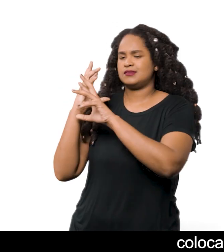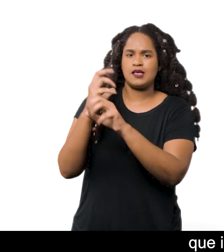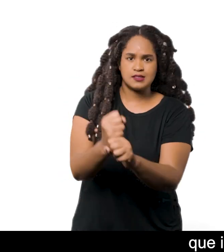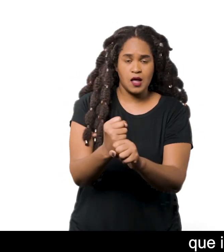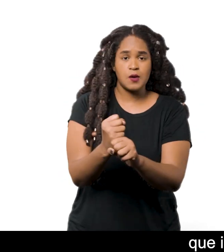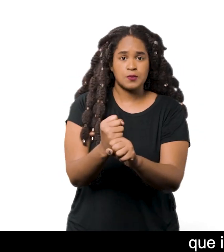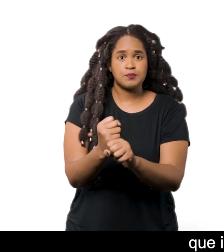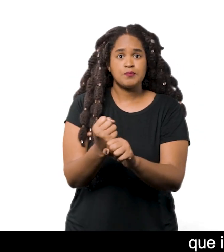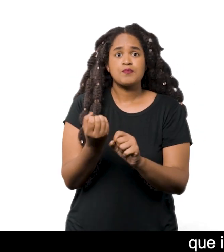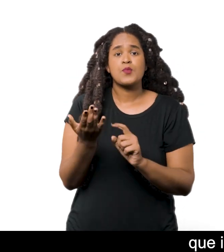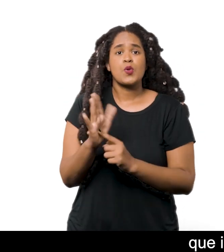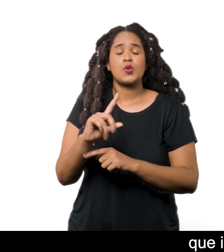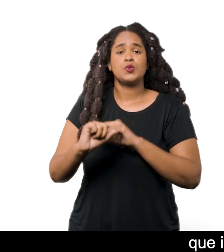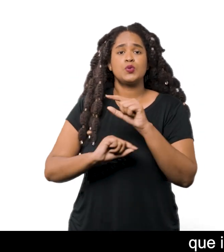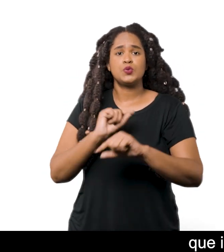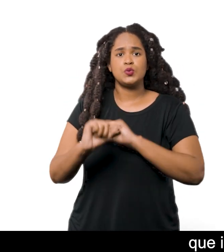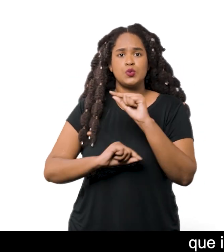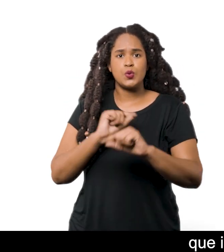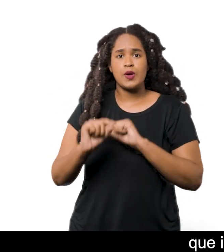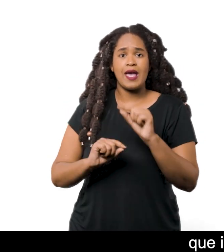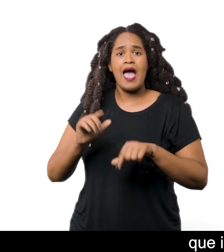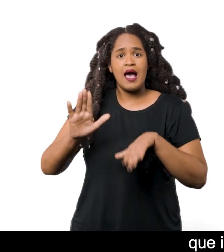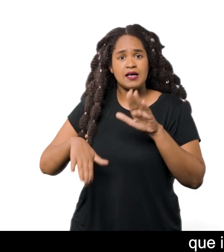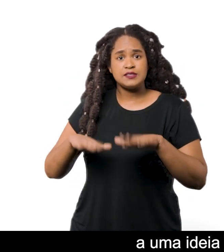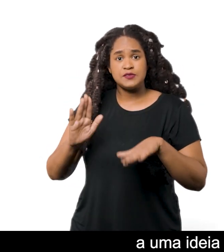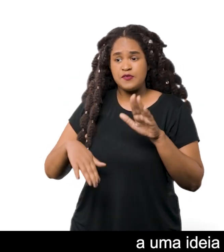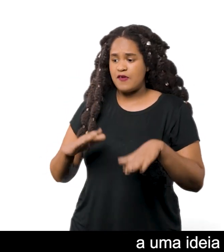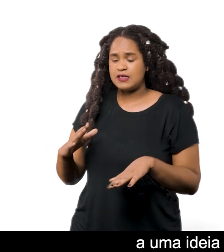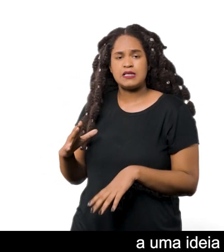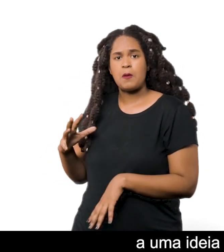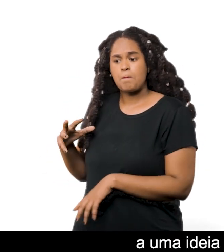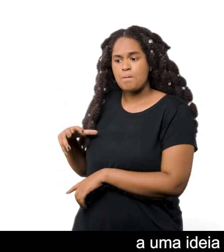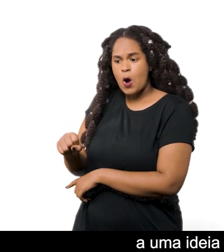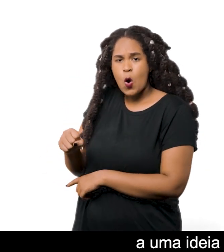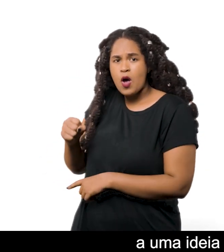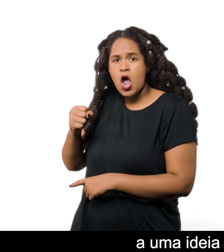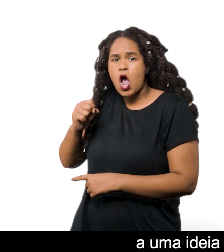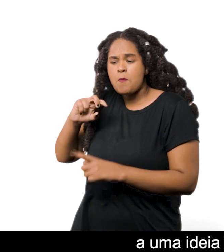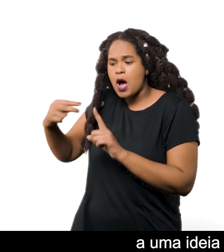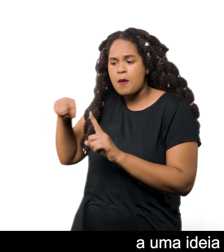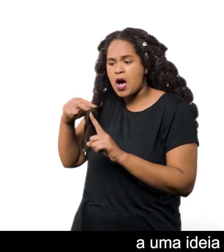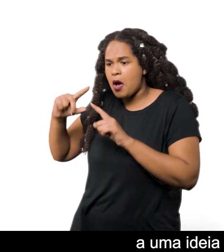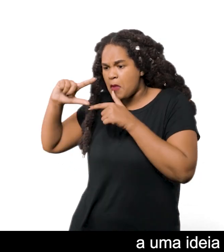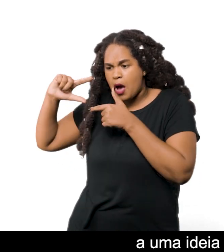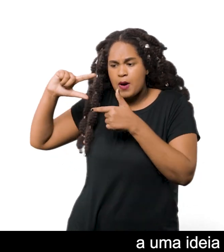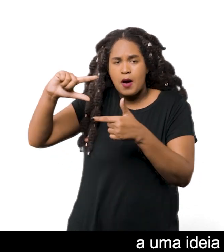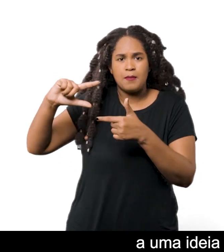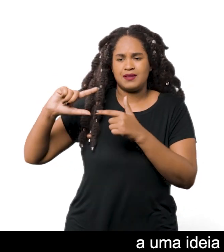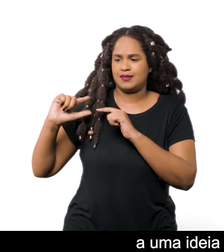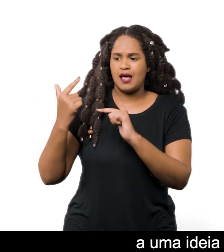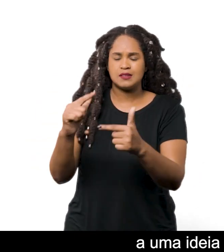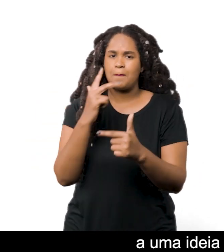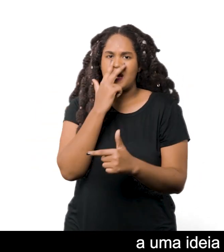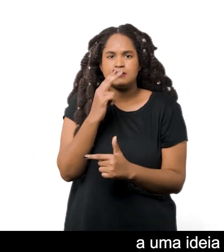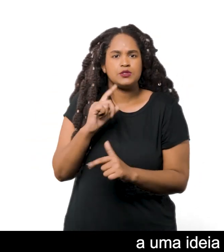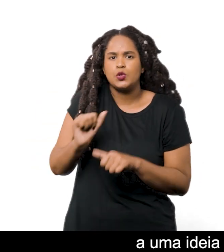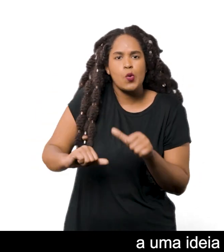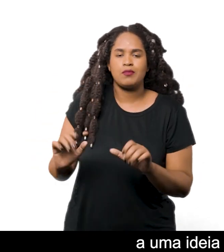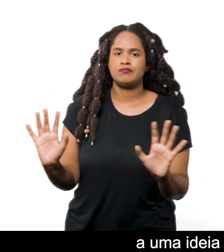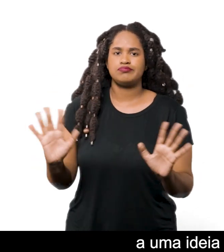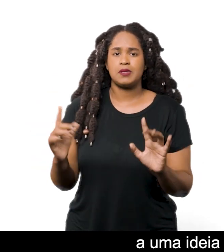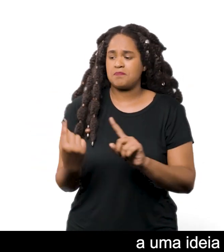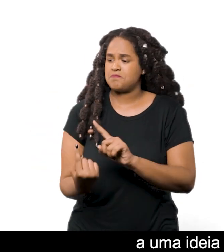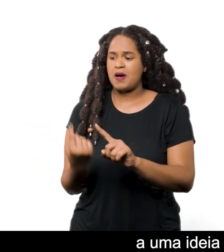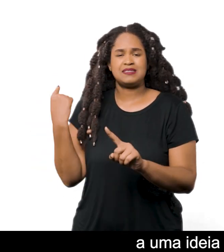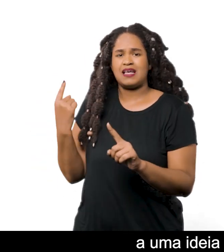colonial que insiste em fixar culturas indígenas A uma ideia imutável de tradição, associada a um